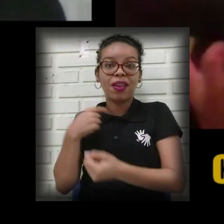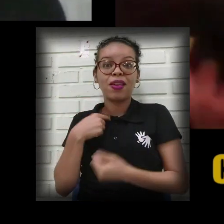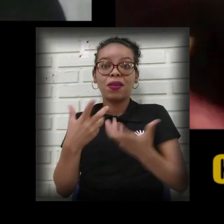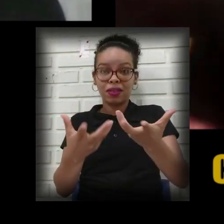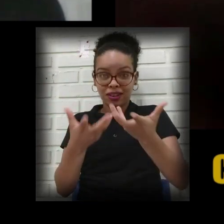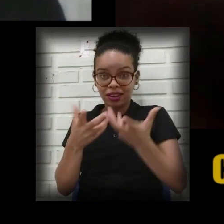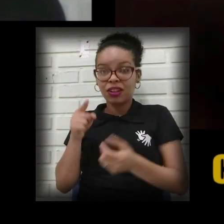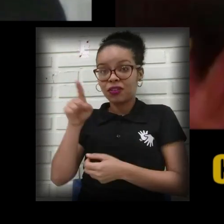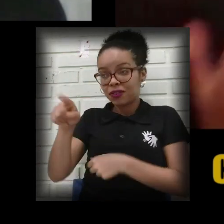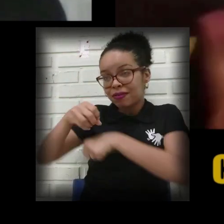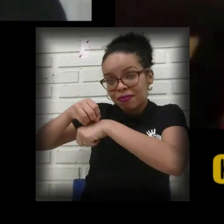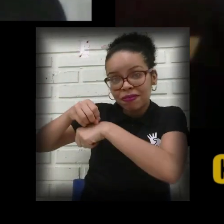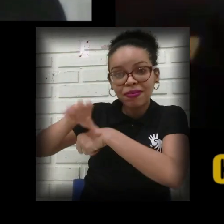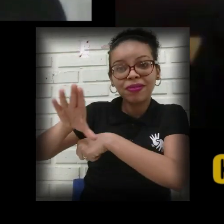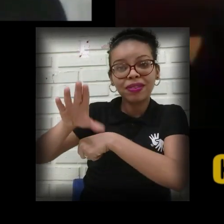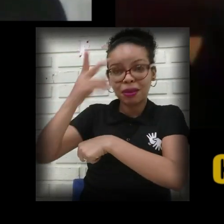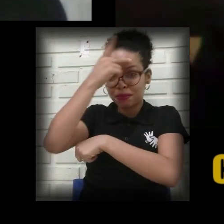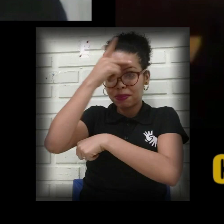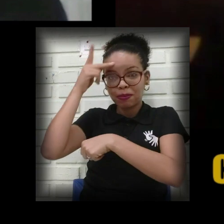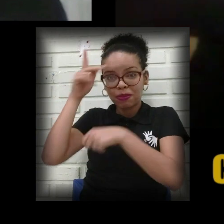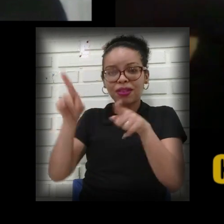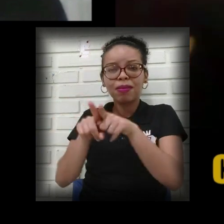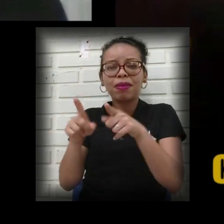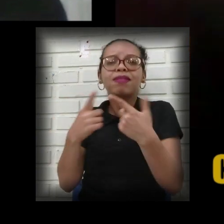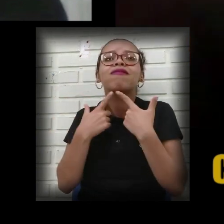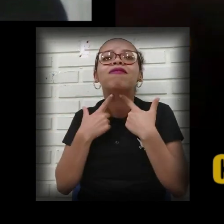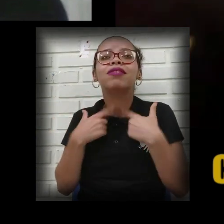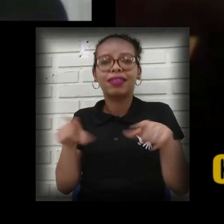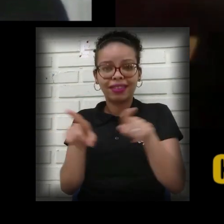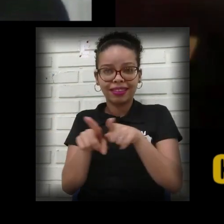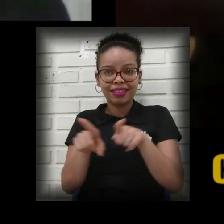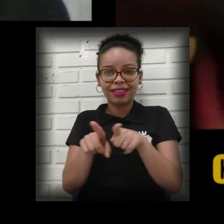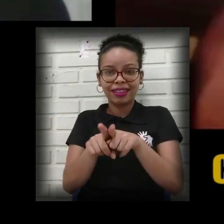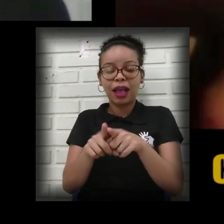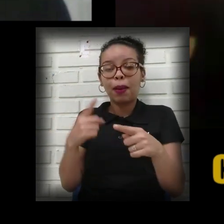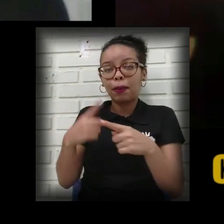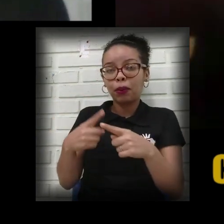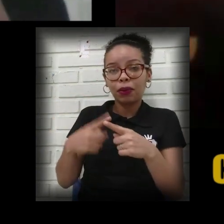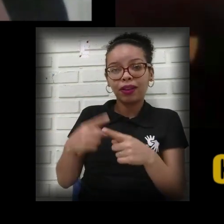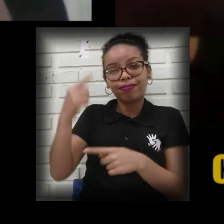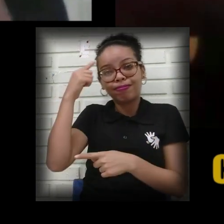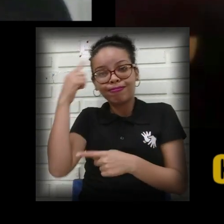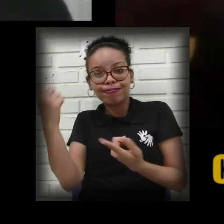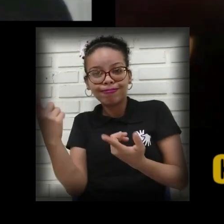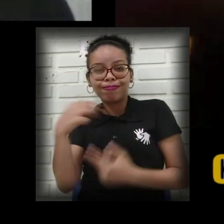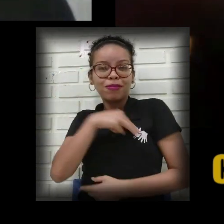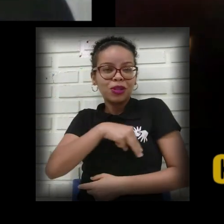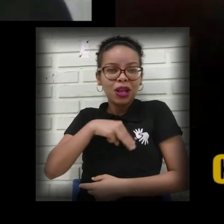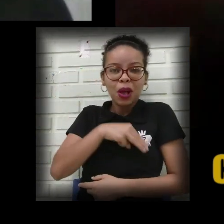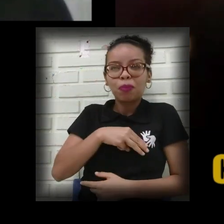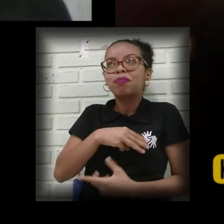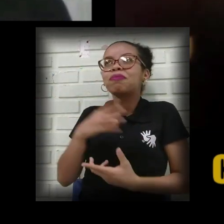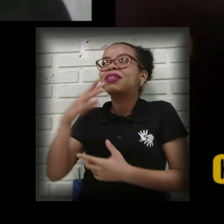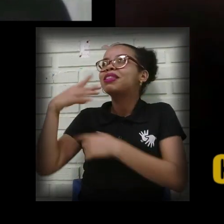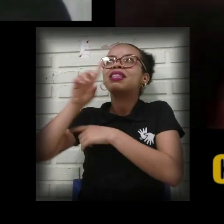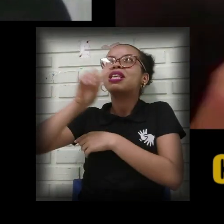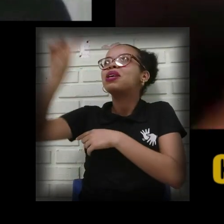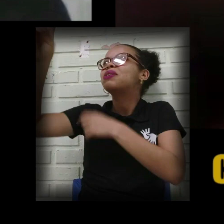recado para quem está com vontade, né? Acredito que seja realmente uma missão, é um chamado, uma pessoa dizer, eu